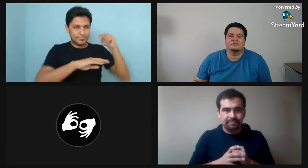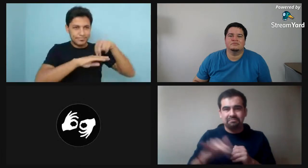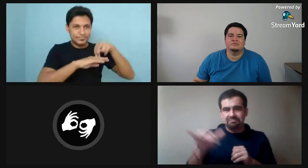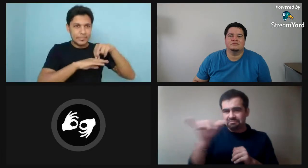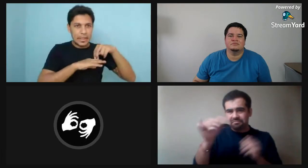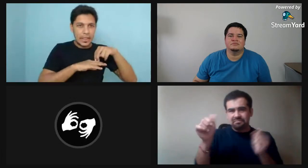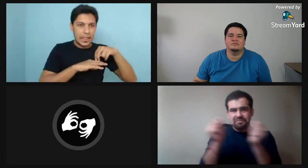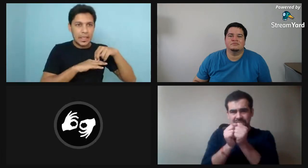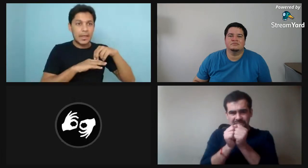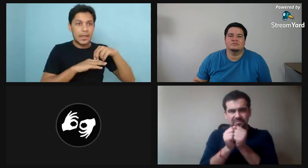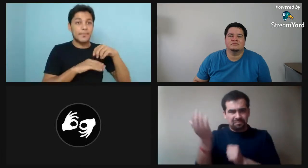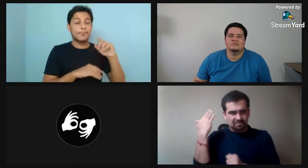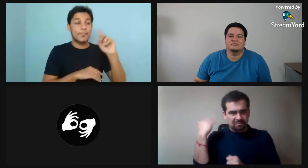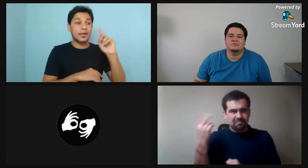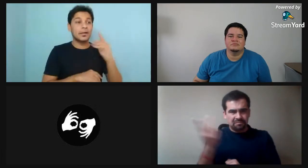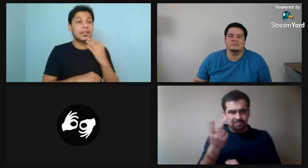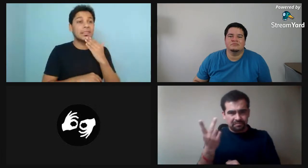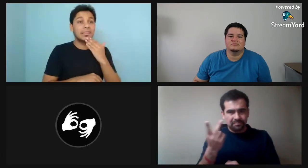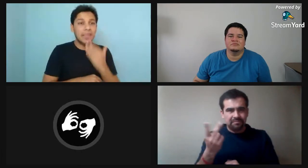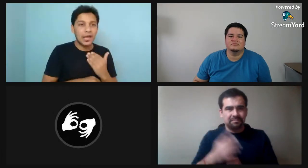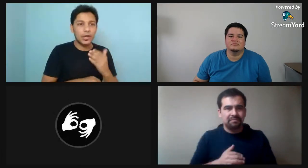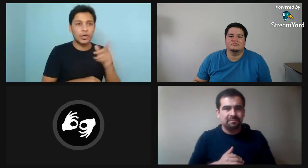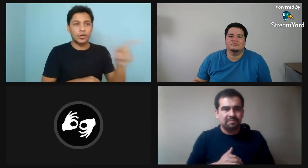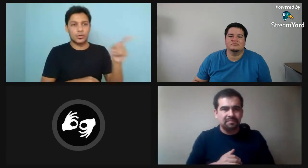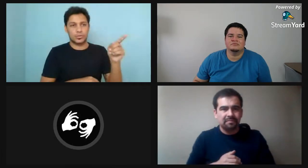decirles que lo mismo que